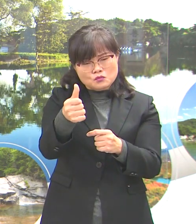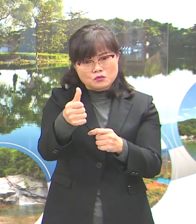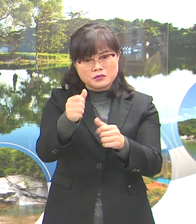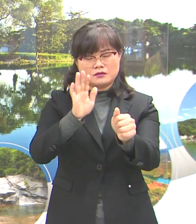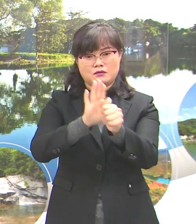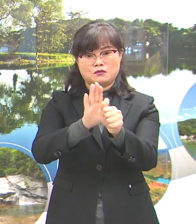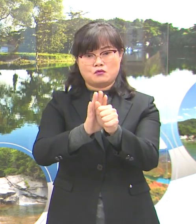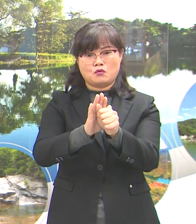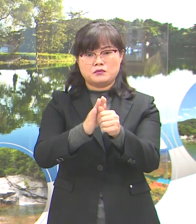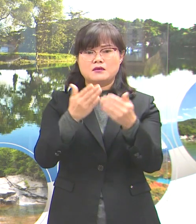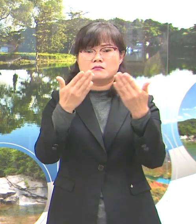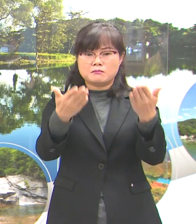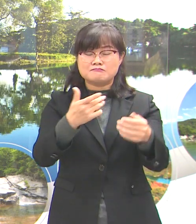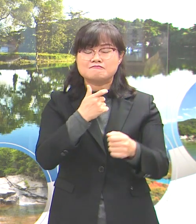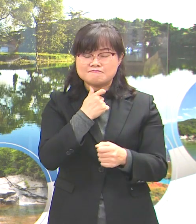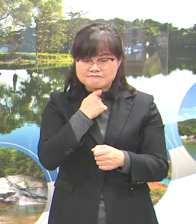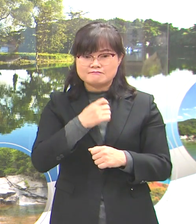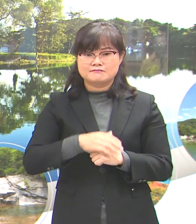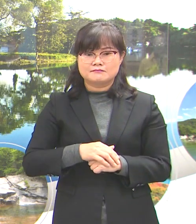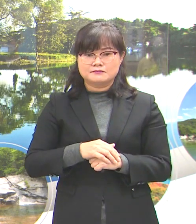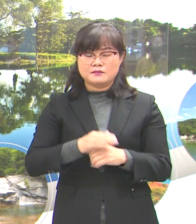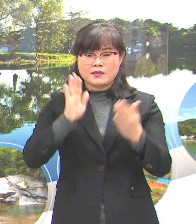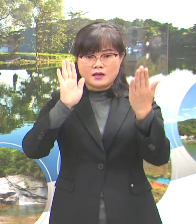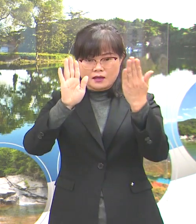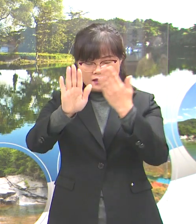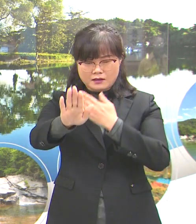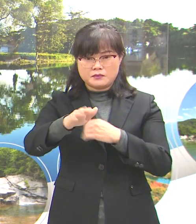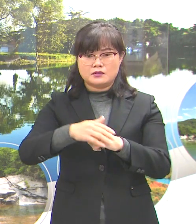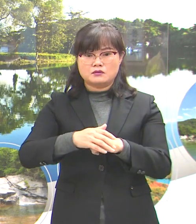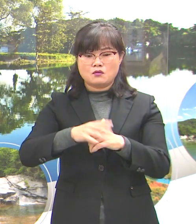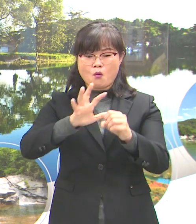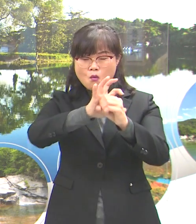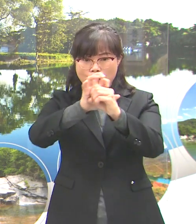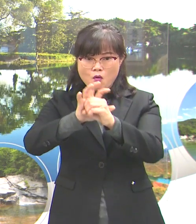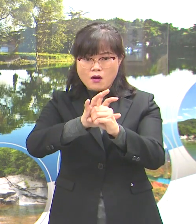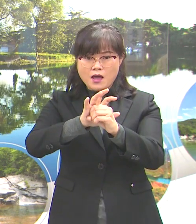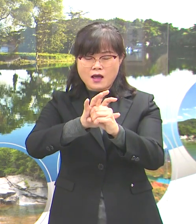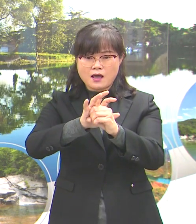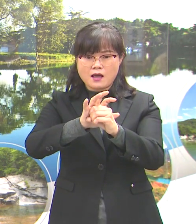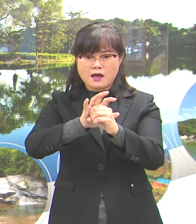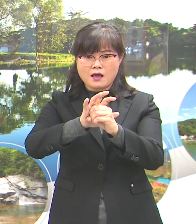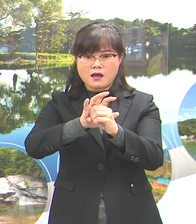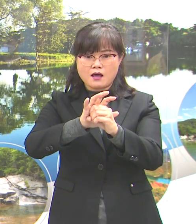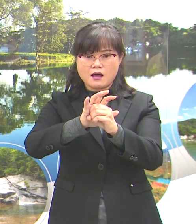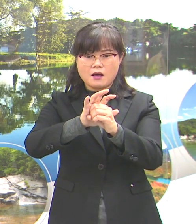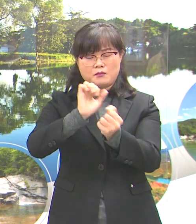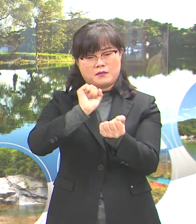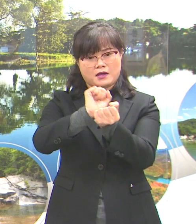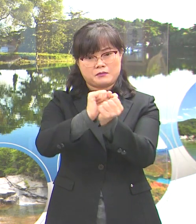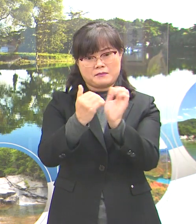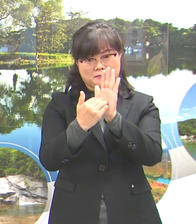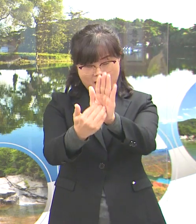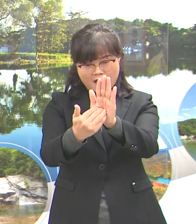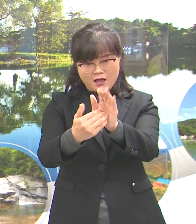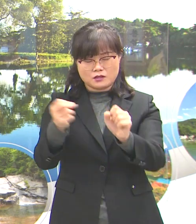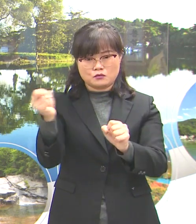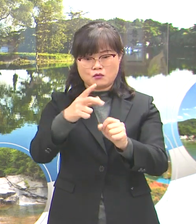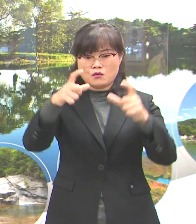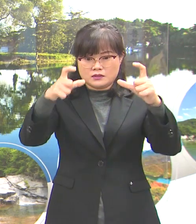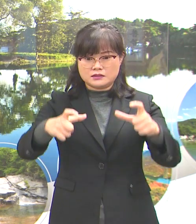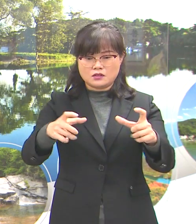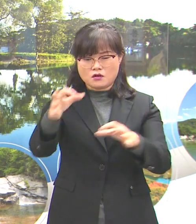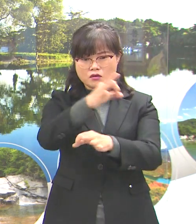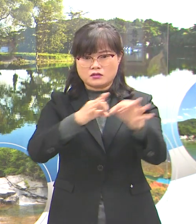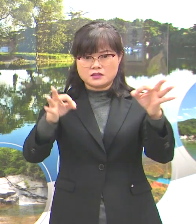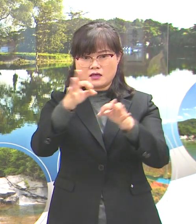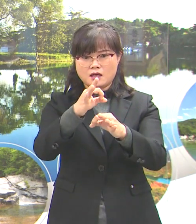도움이 되길 바라면서 앞으로도 코로나19 감염 차단은 물론 지역경제가 더 이상